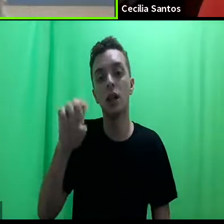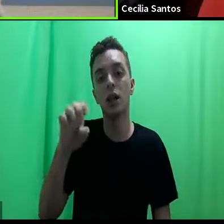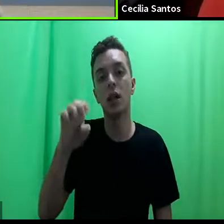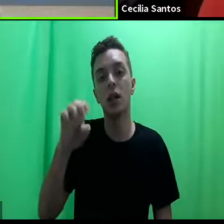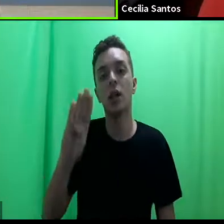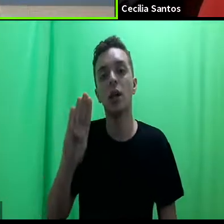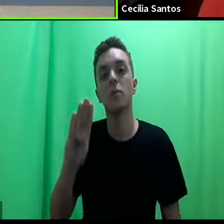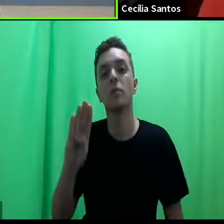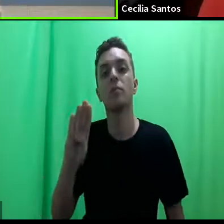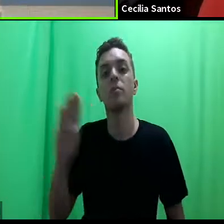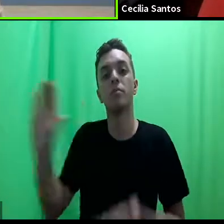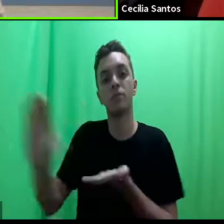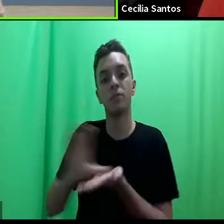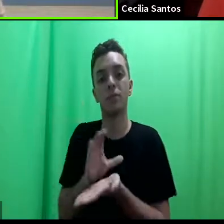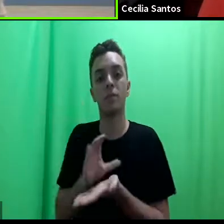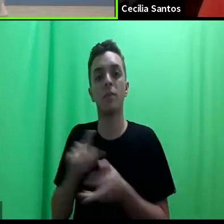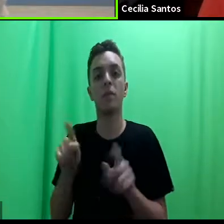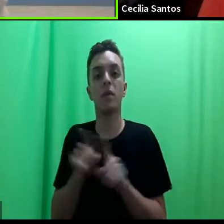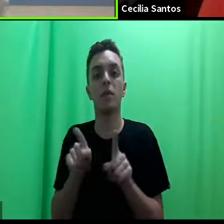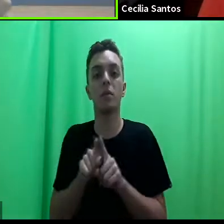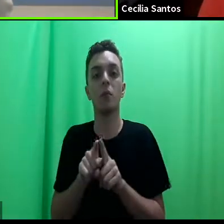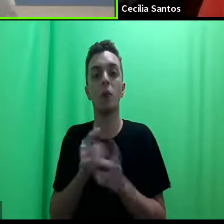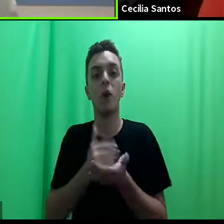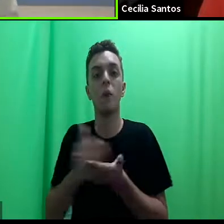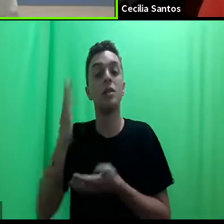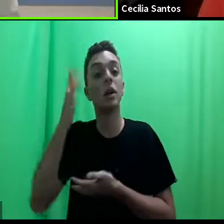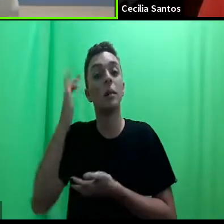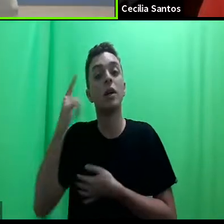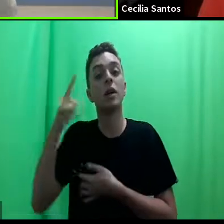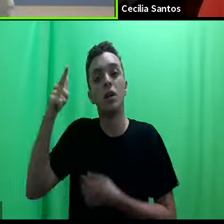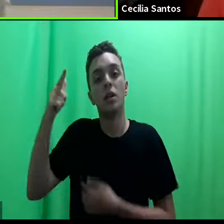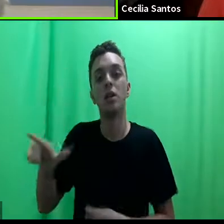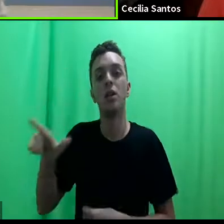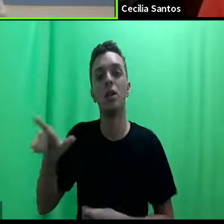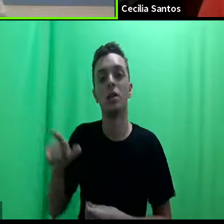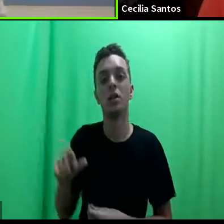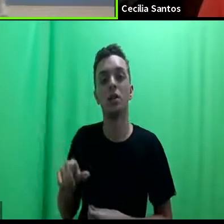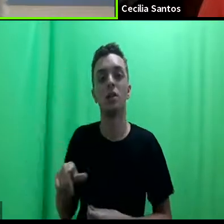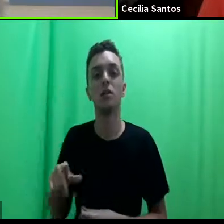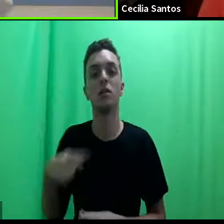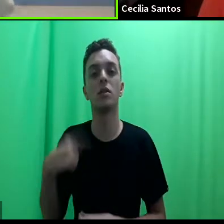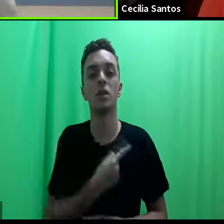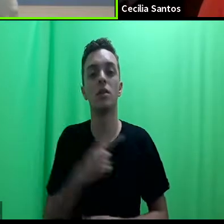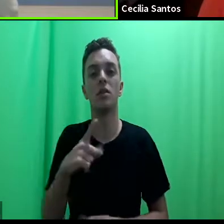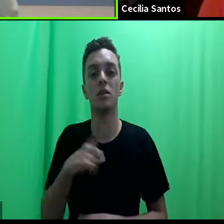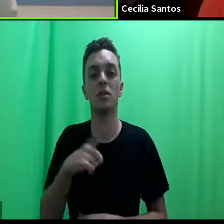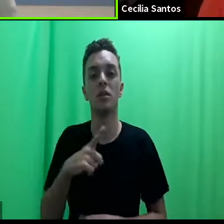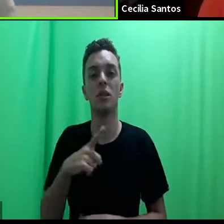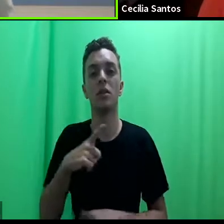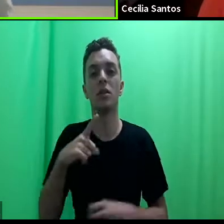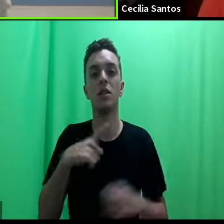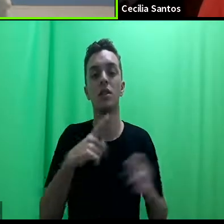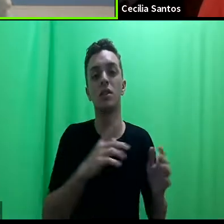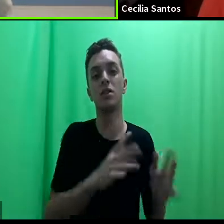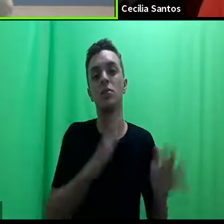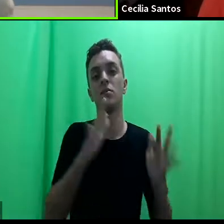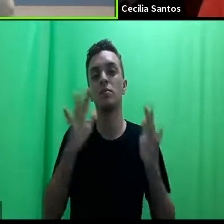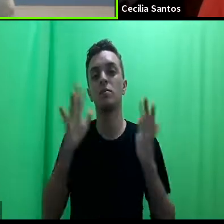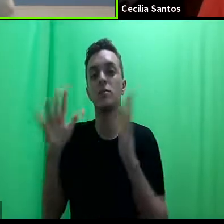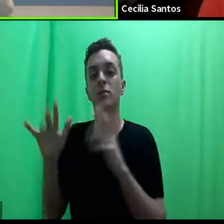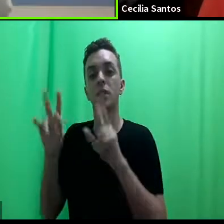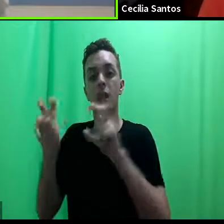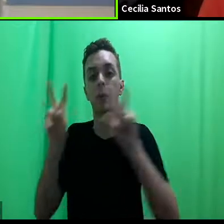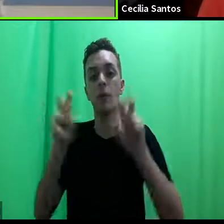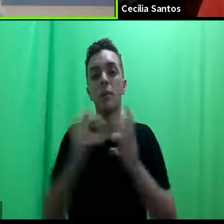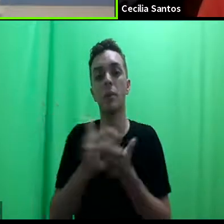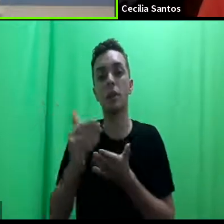possível e que ele recomeça amanhã, logo pela manhã. Professora, gente vai ter sessões temáticas a partir das nove da manhã,